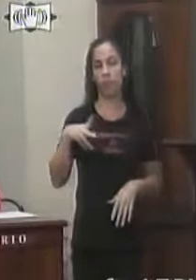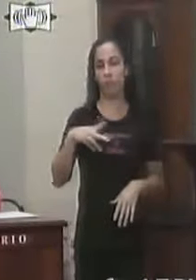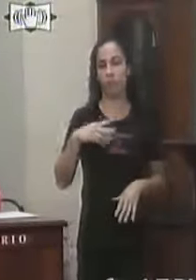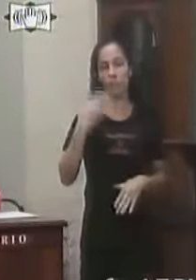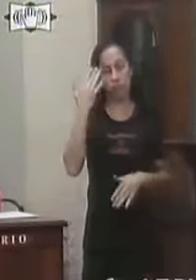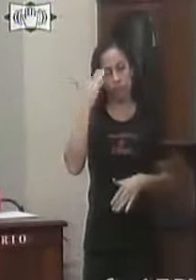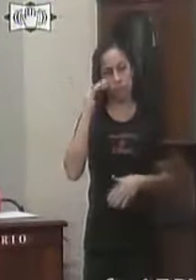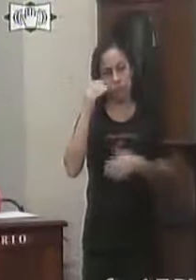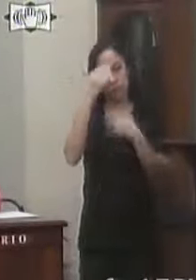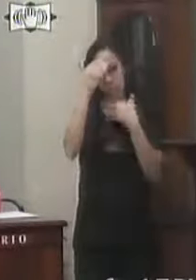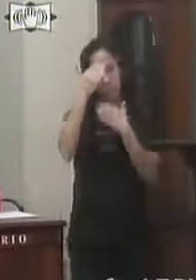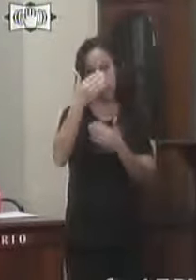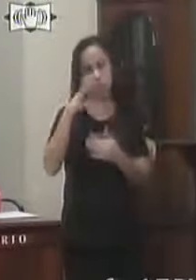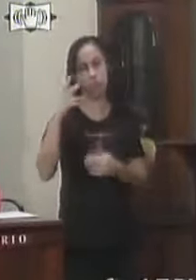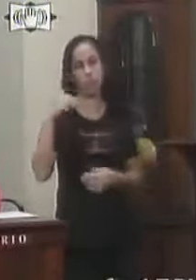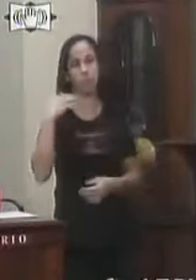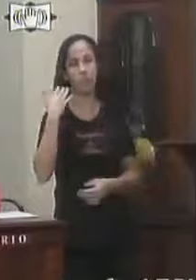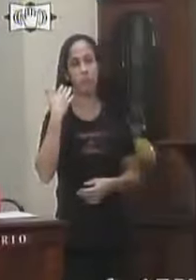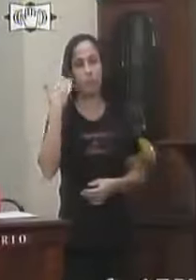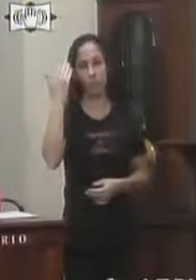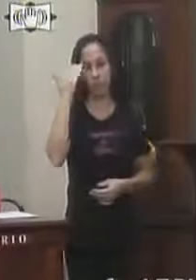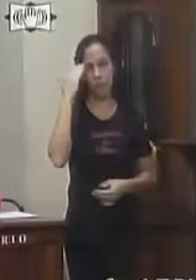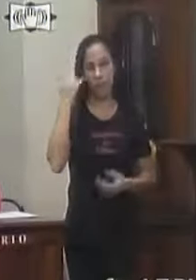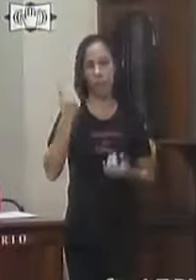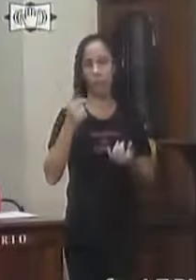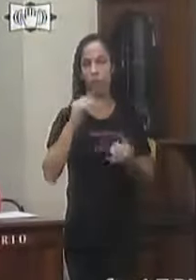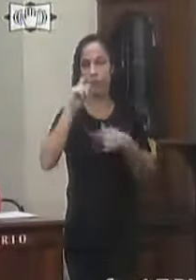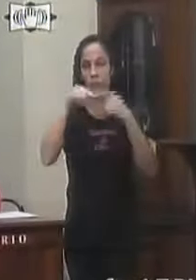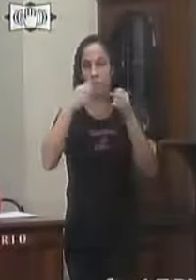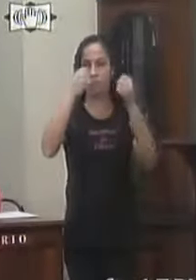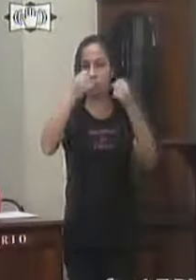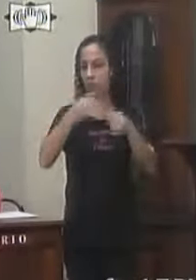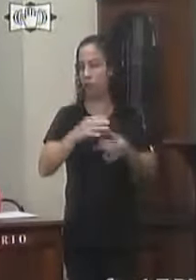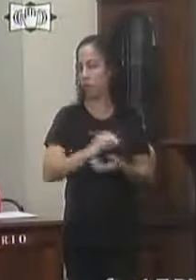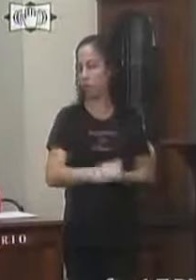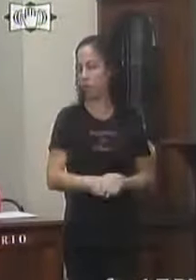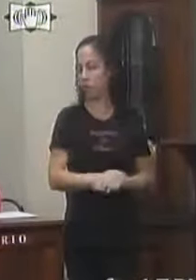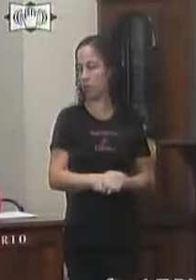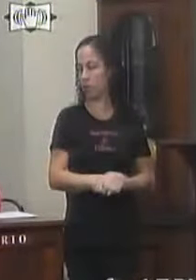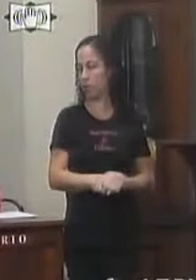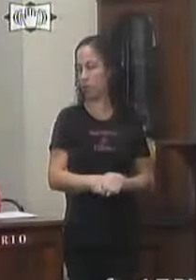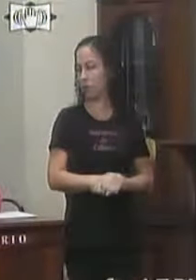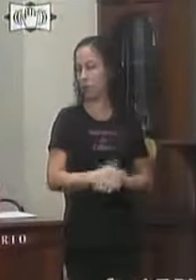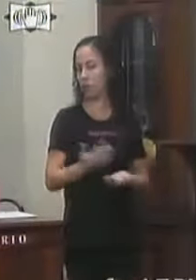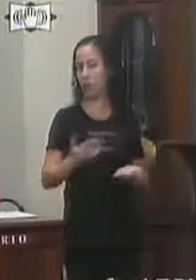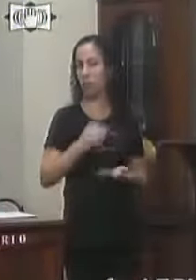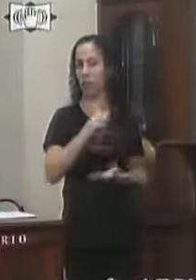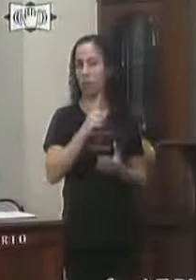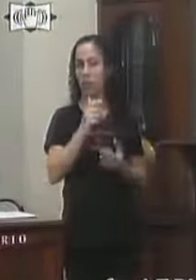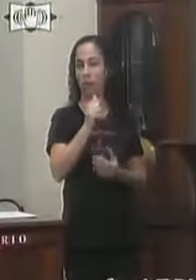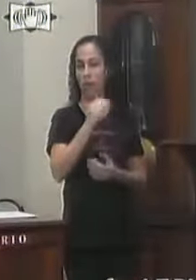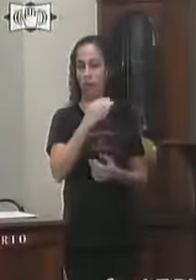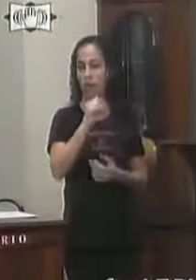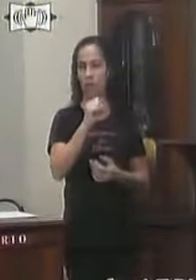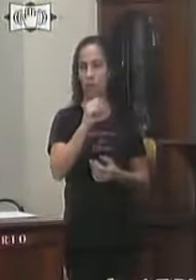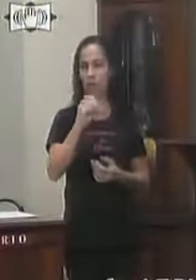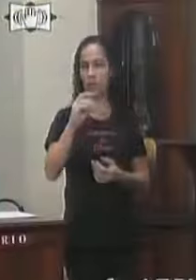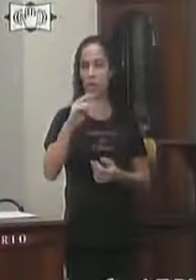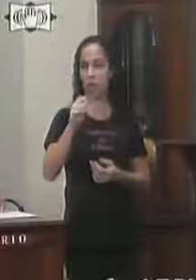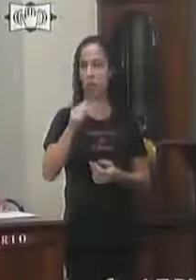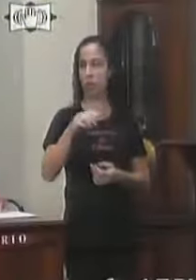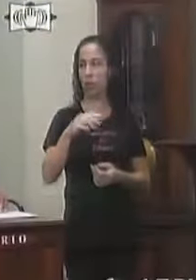compreensão dos nobres companheiros Esclarece que a breve oportunidade Será prestando os esclarecimentos Gabriela da Costa, assessora